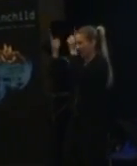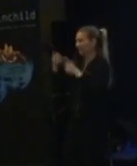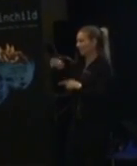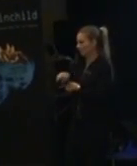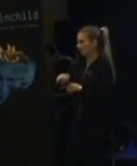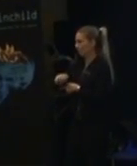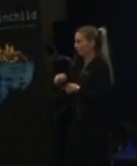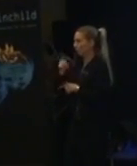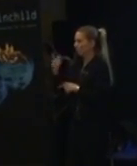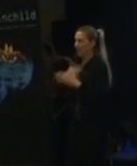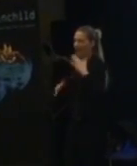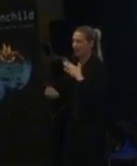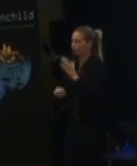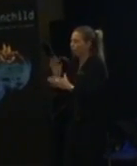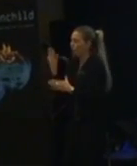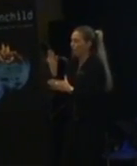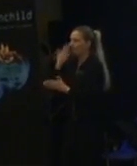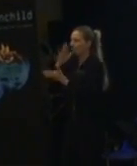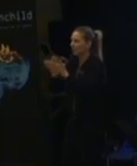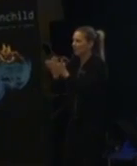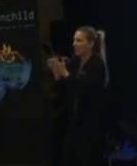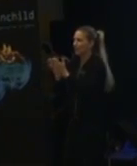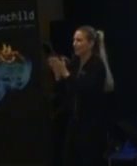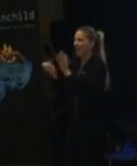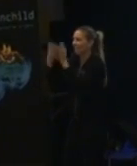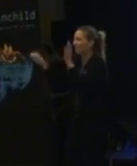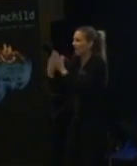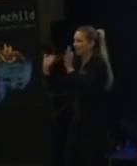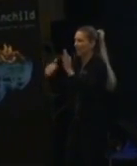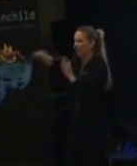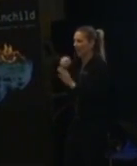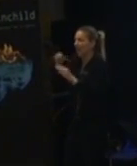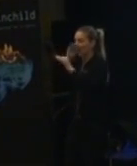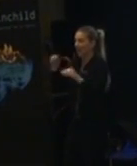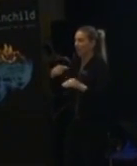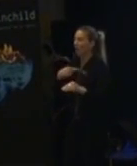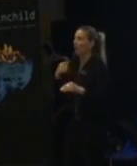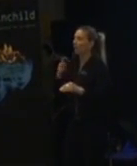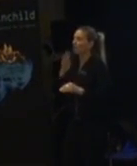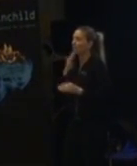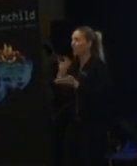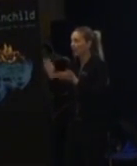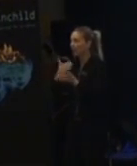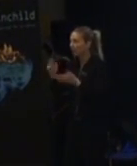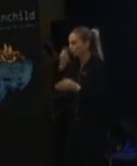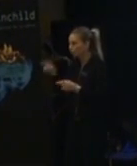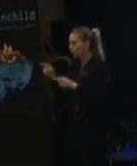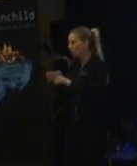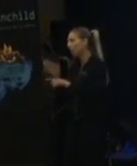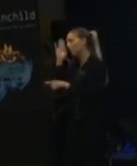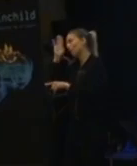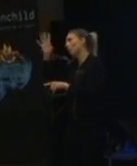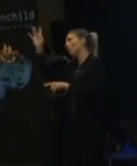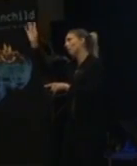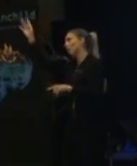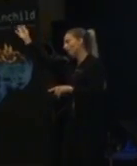De skapar jättegärna bilder och effekter till allt. Så sitter jag som lärare och pratar om något så kan de verka som att de är helt borta i sin egen värld. Men